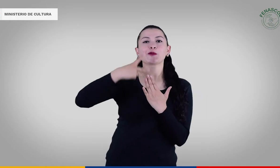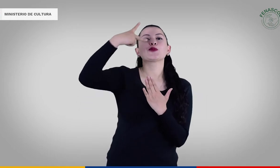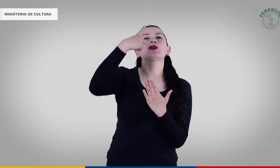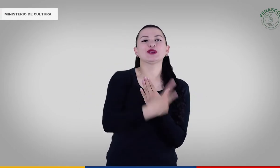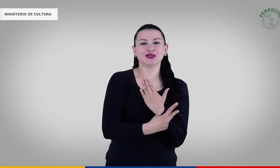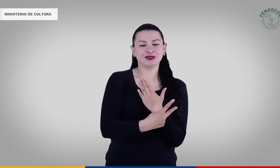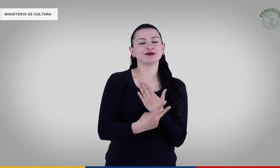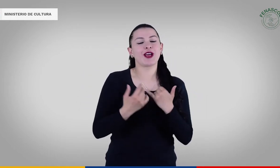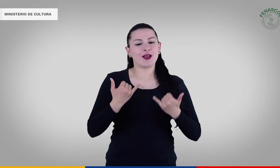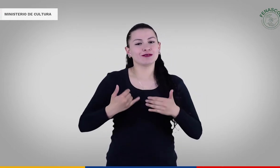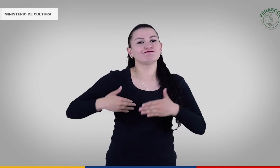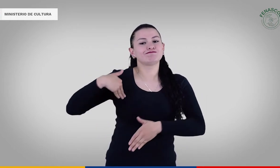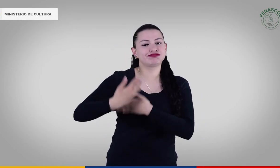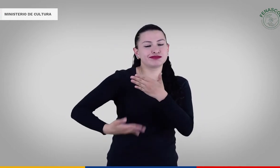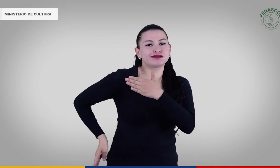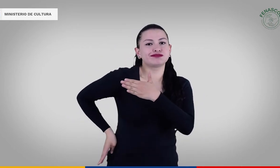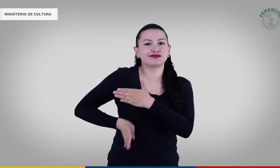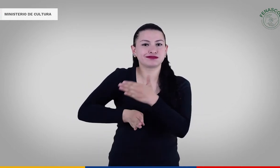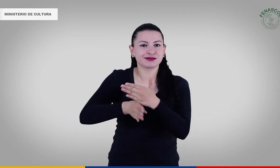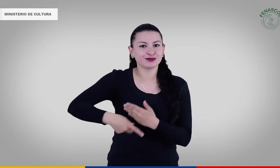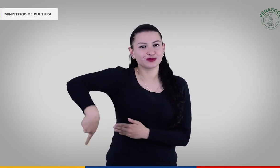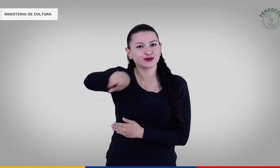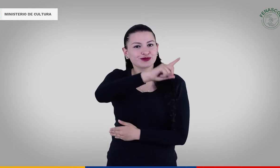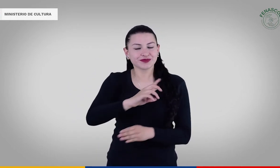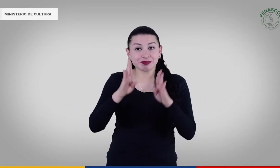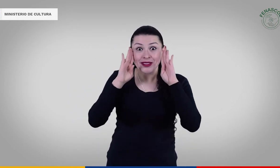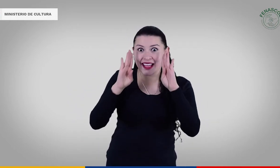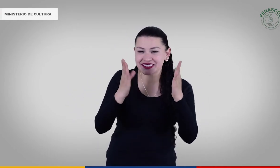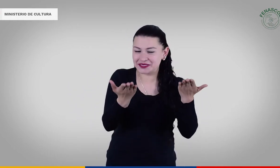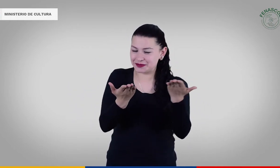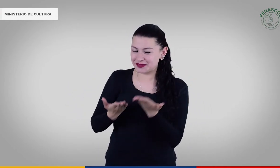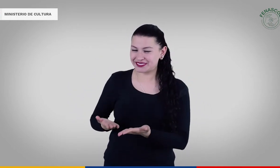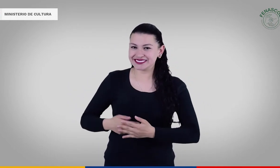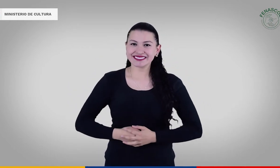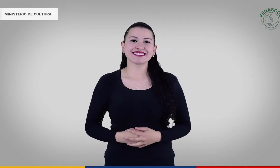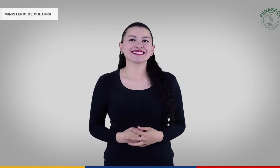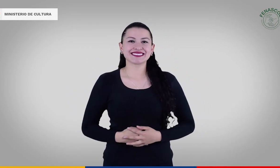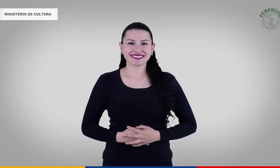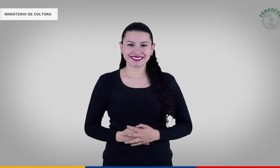que aún está vigente y que ustedes pueden estar pendientes de más información. Están bienvenidos.